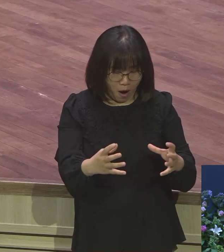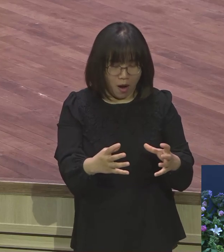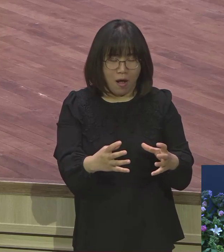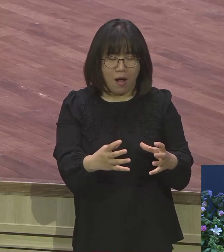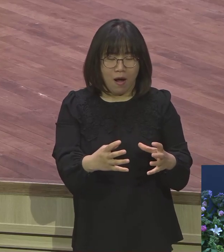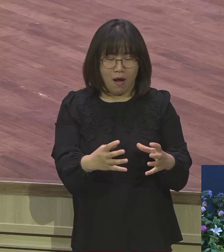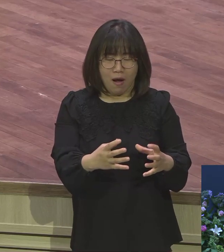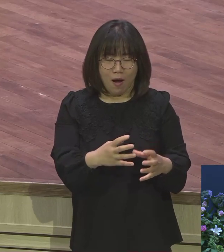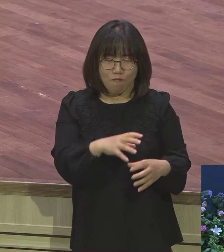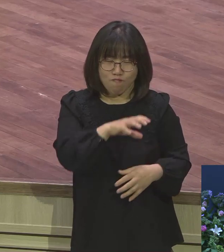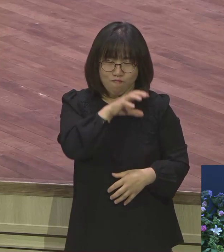화목한 집안이 되었다